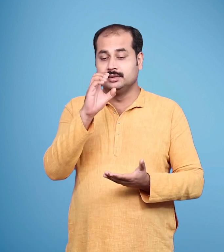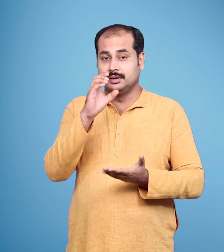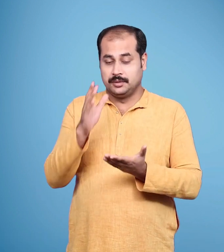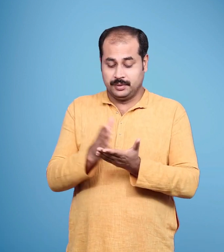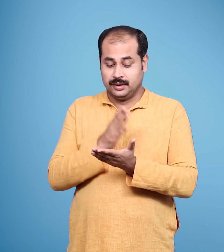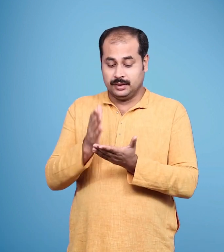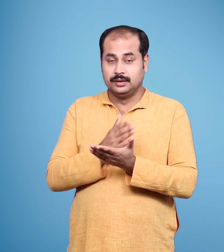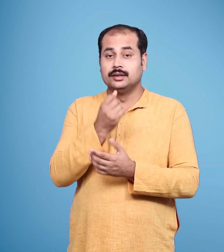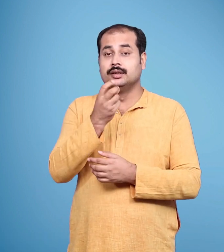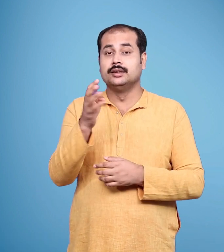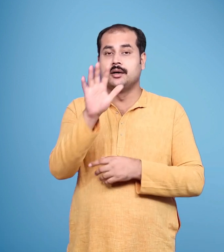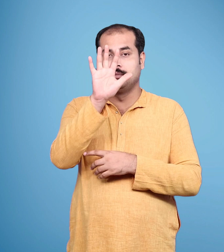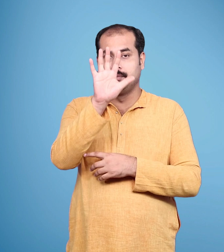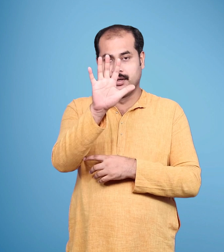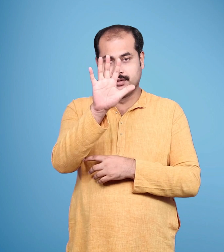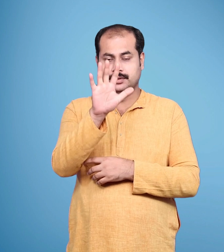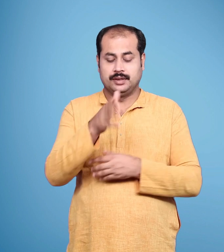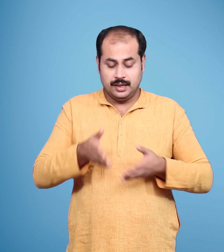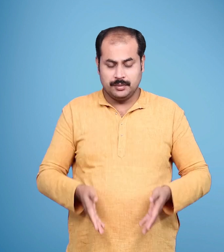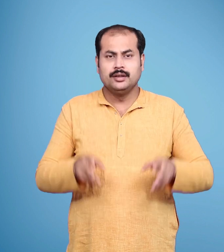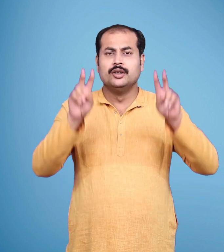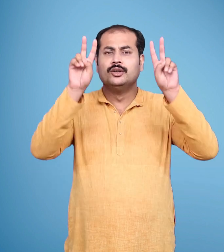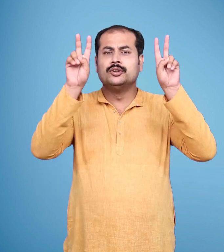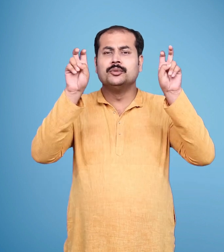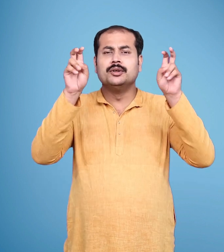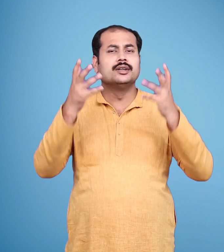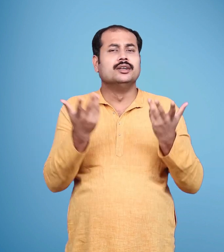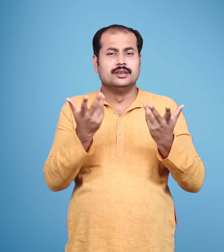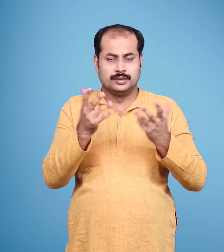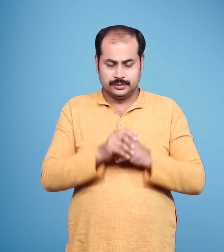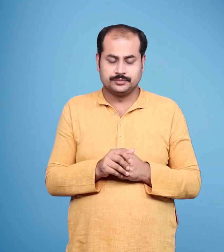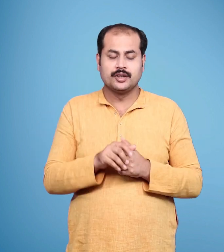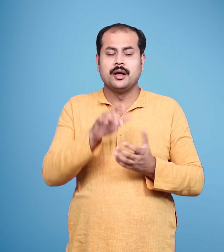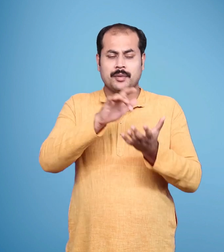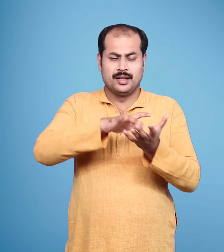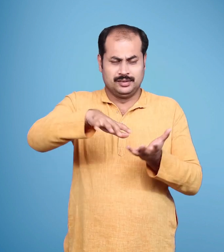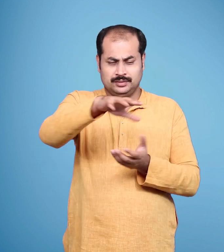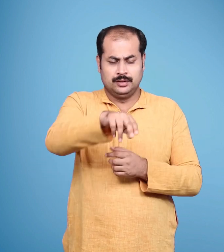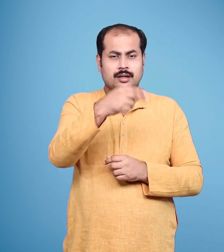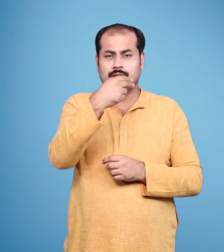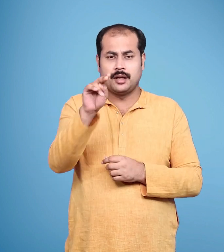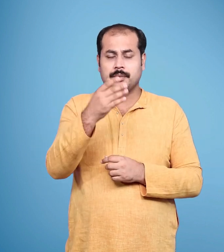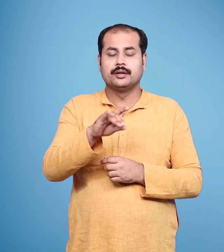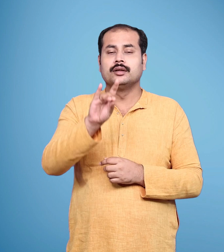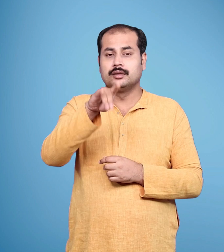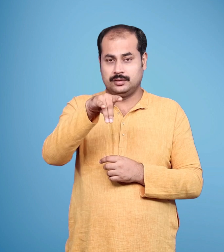प्रस्तु थे बारा पाठों की इस पुस्तक का पाचमा पाठ चित्र कूट में भरत